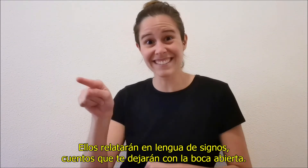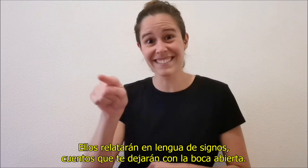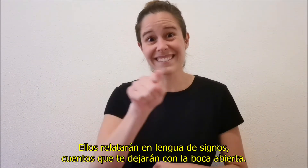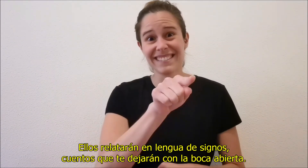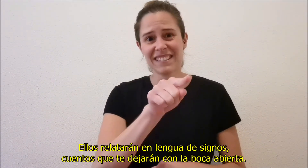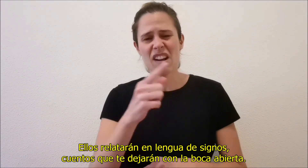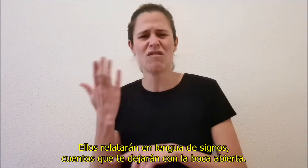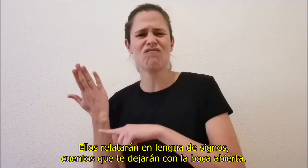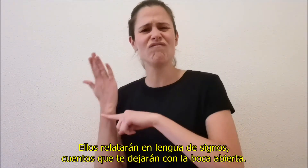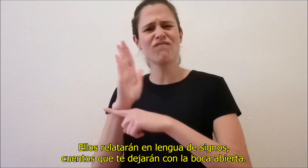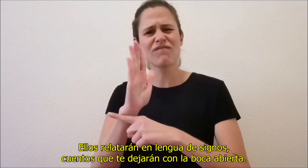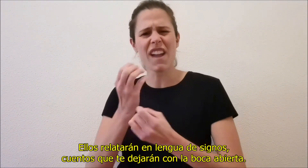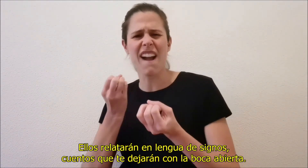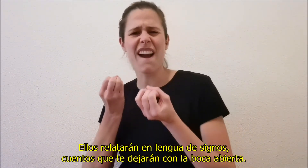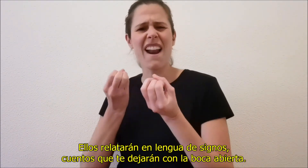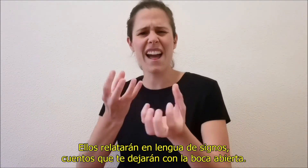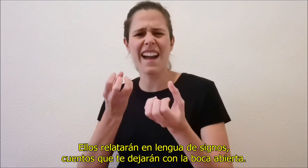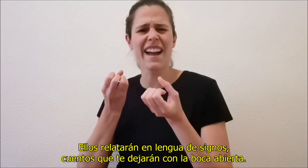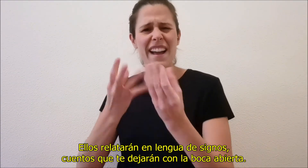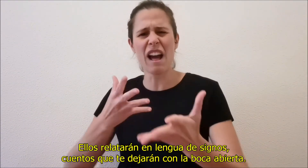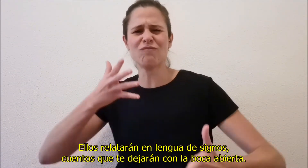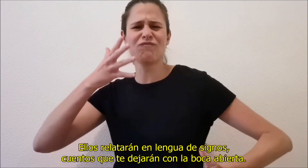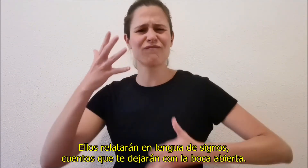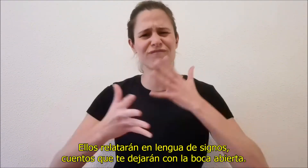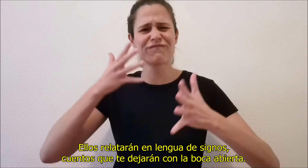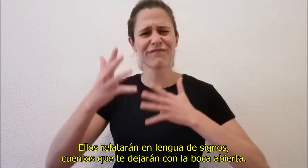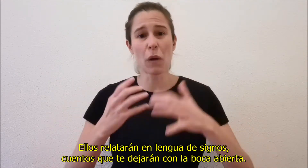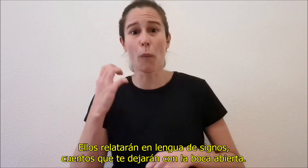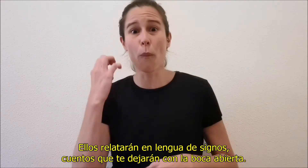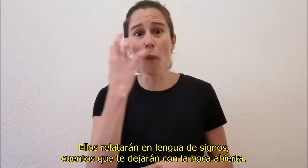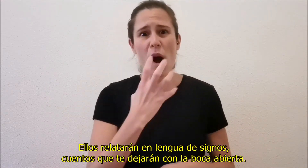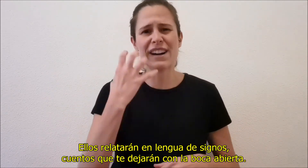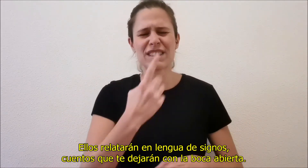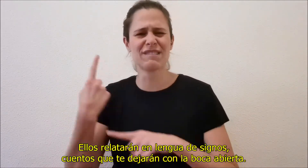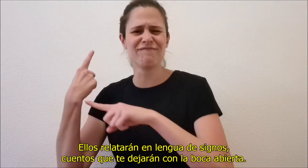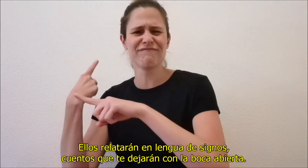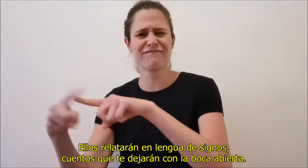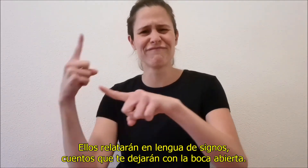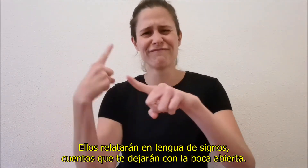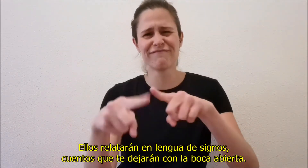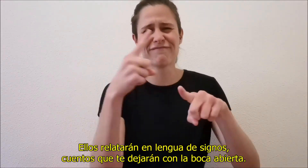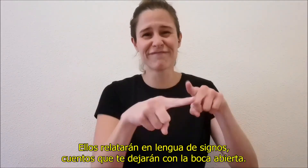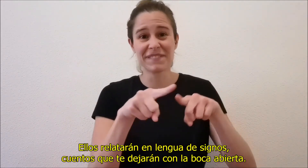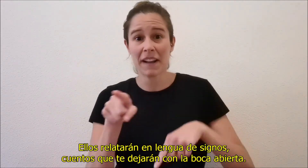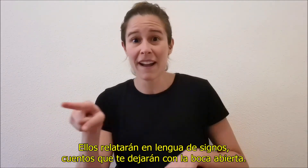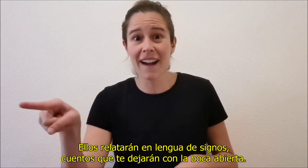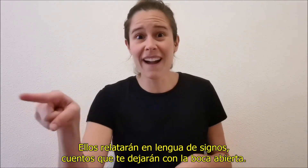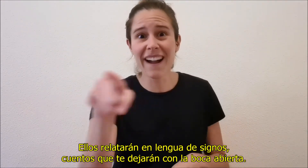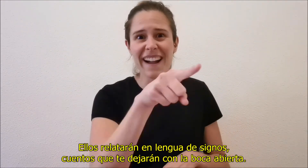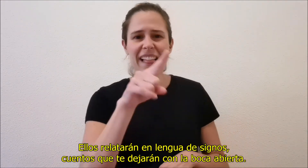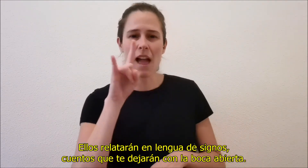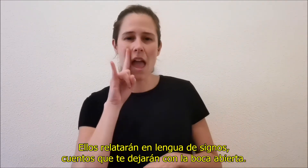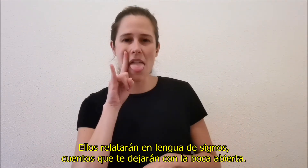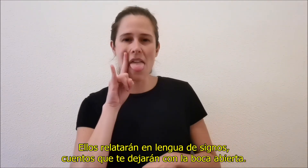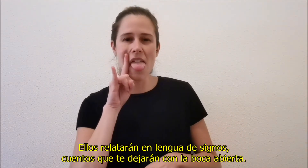Ellos relatarán en lengua de signos cuentos que te dejarán con la boca abierta.